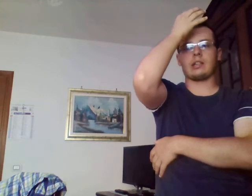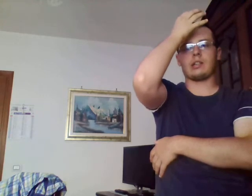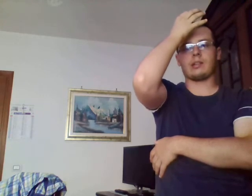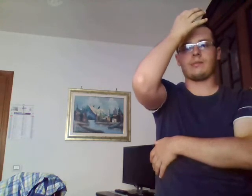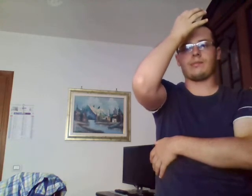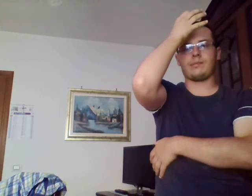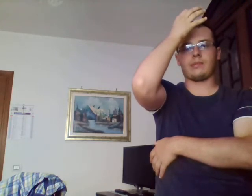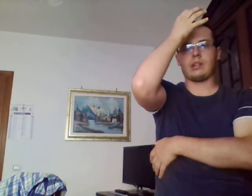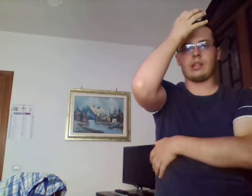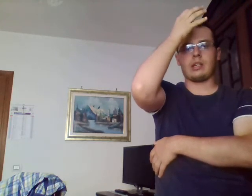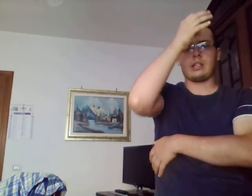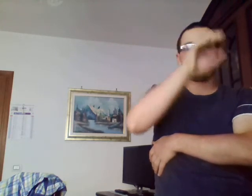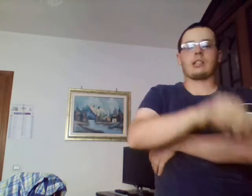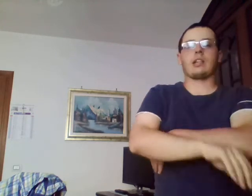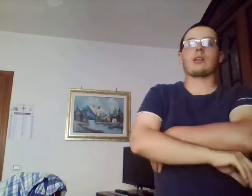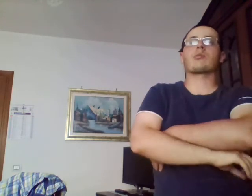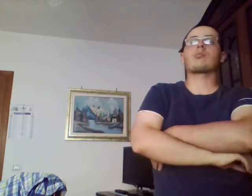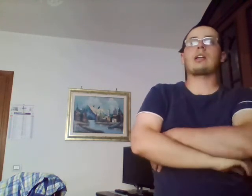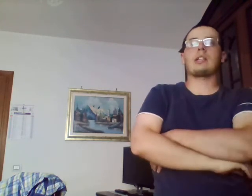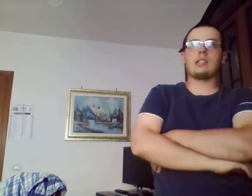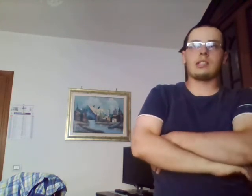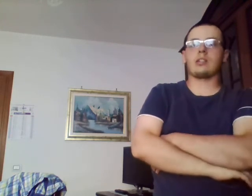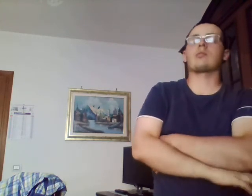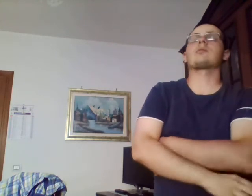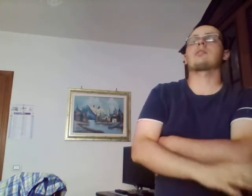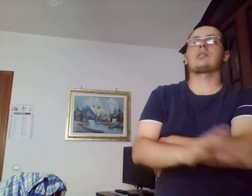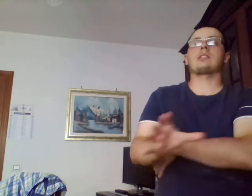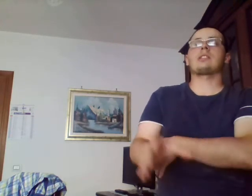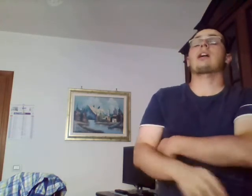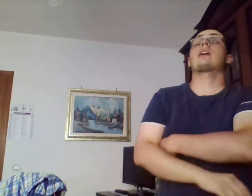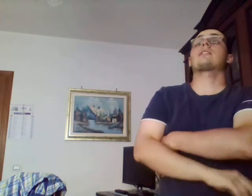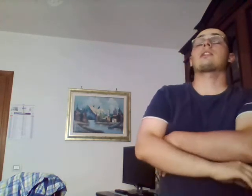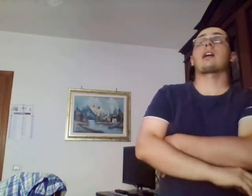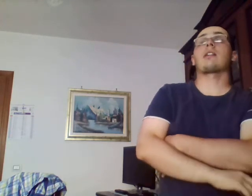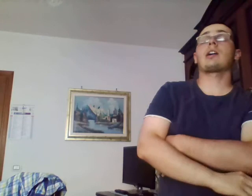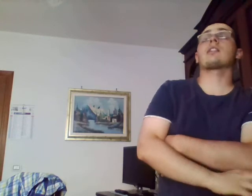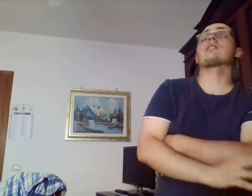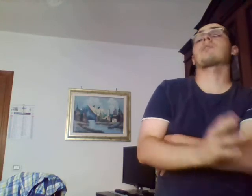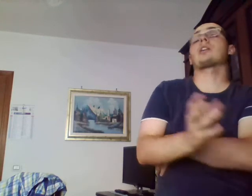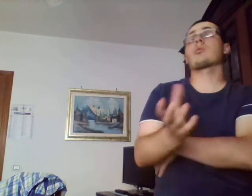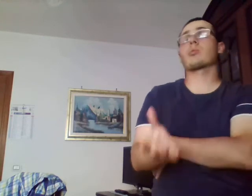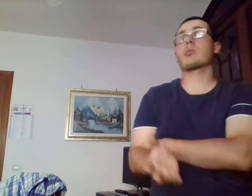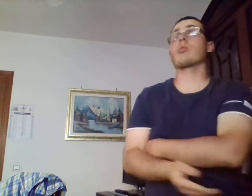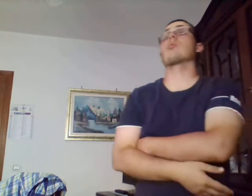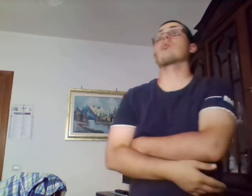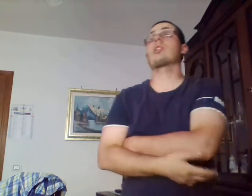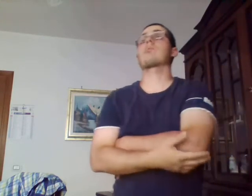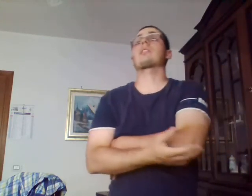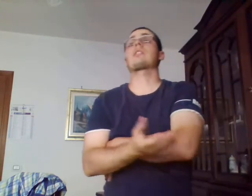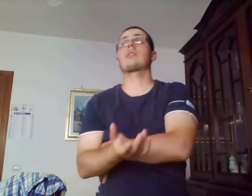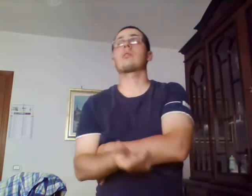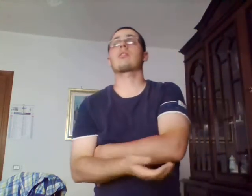scuderia con i tanti cavalli, ma non solo, perché Torre